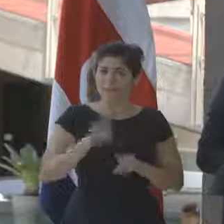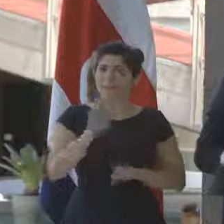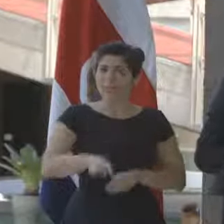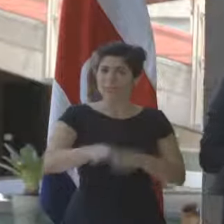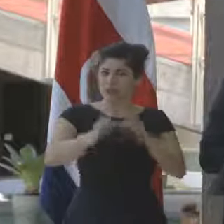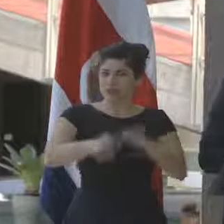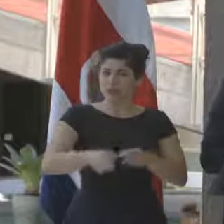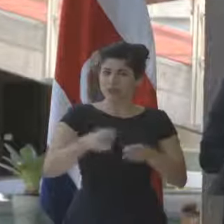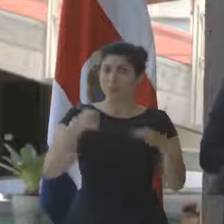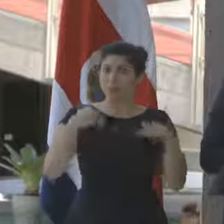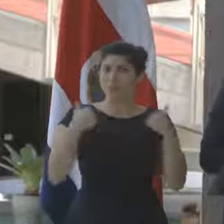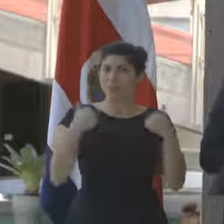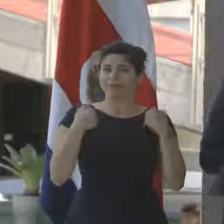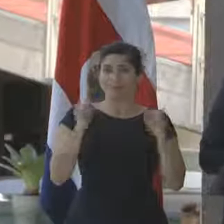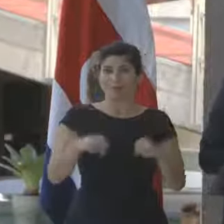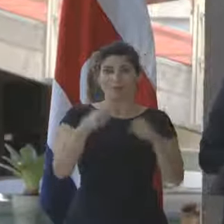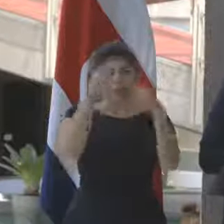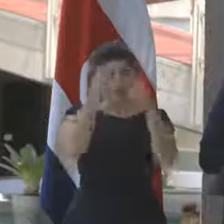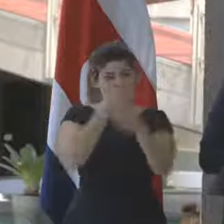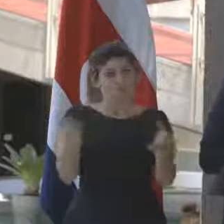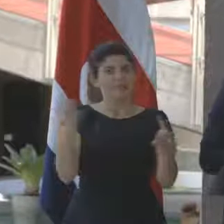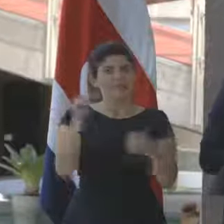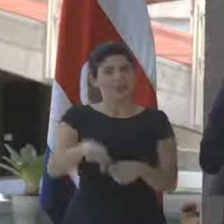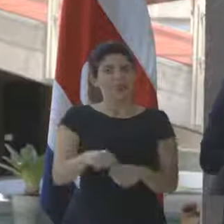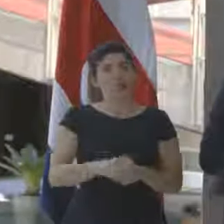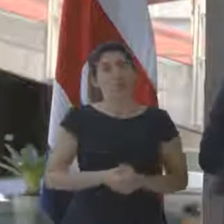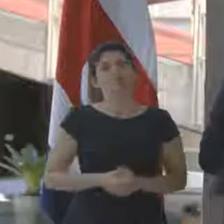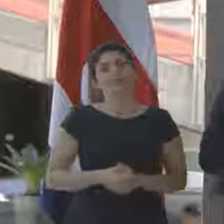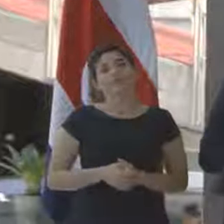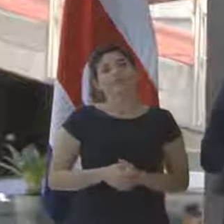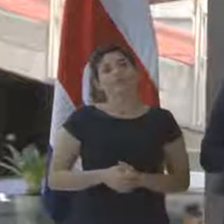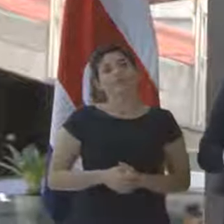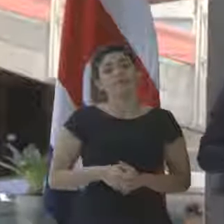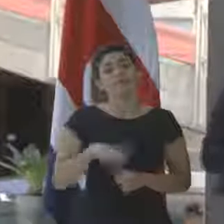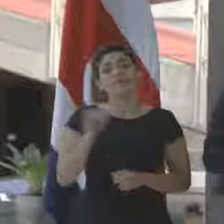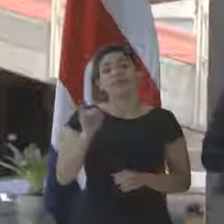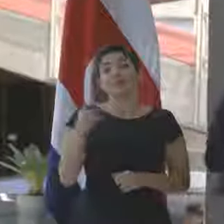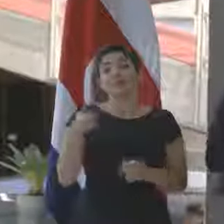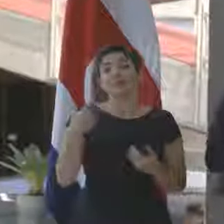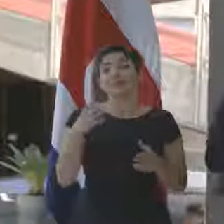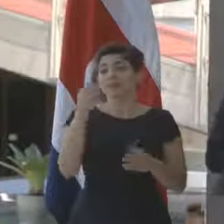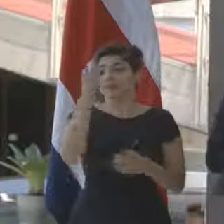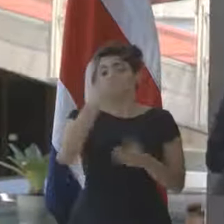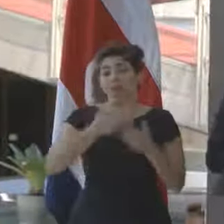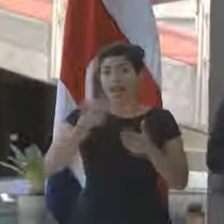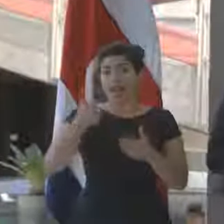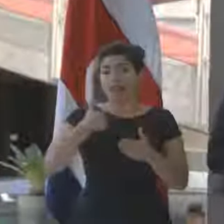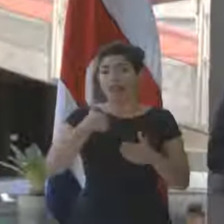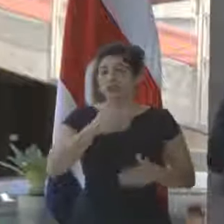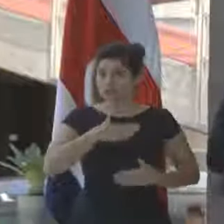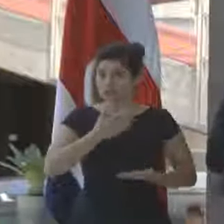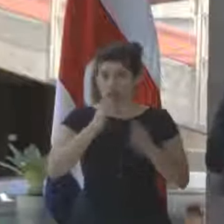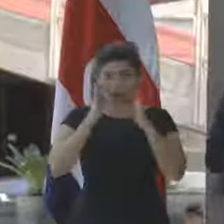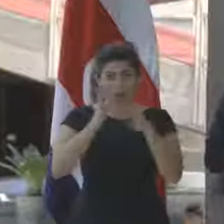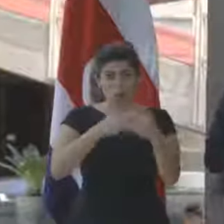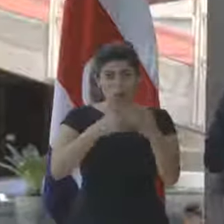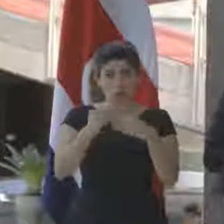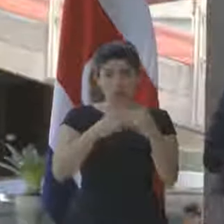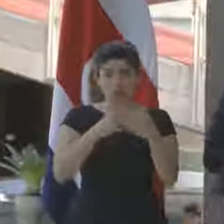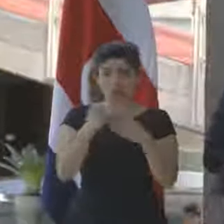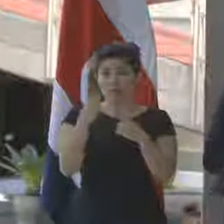Y eso me complace poderlo comunicar el día de hoy. Y, como también adelanté, estoy a la orden para las